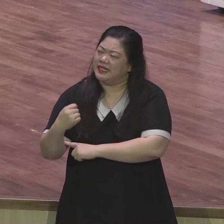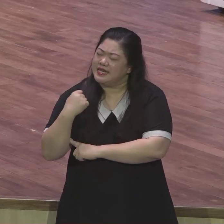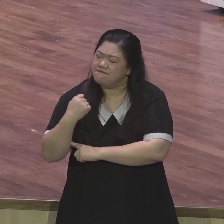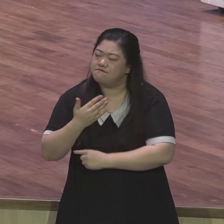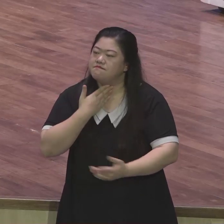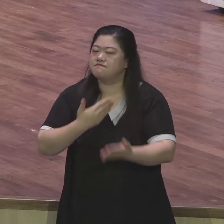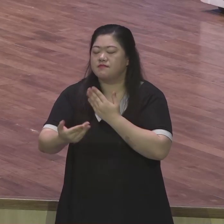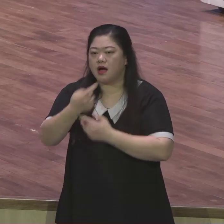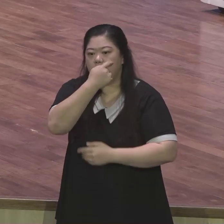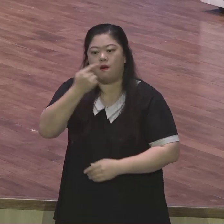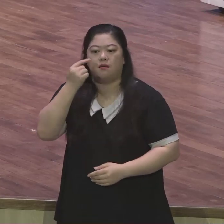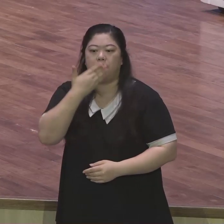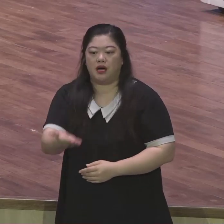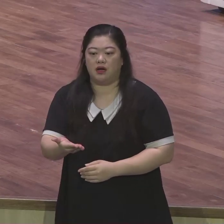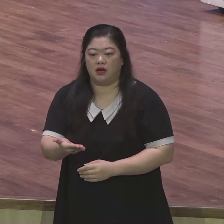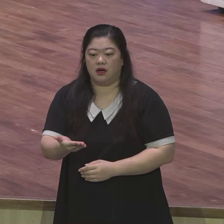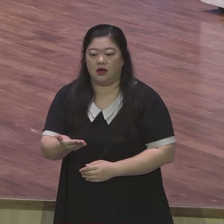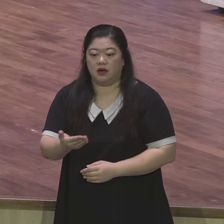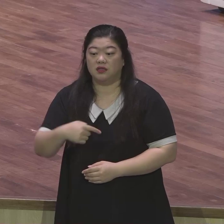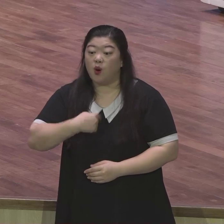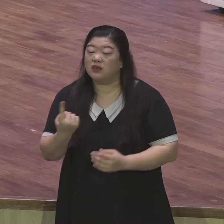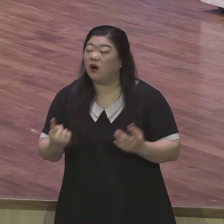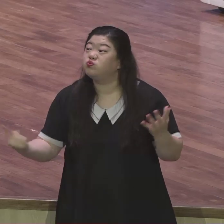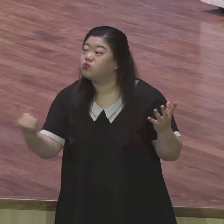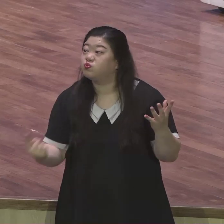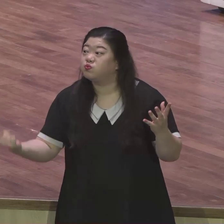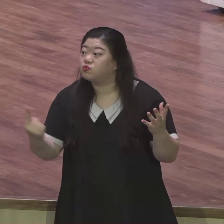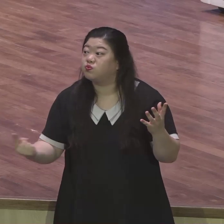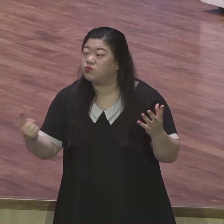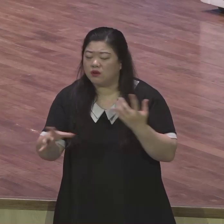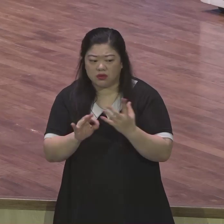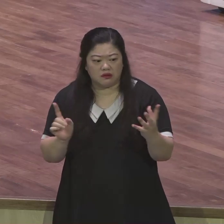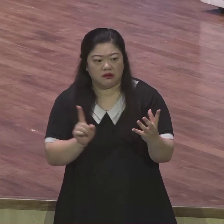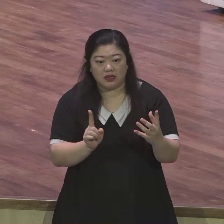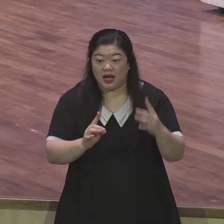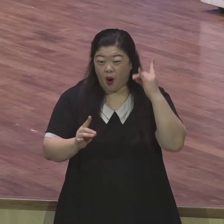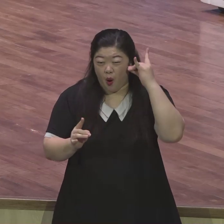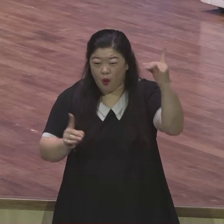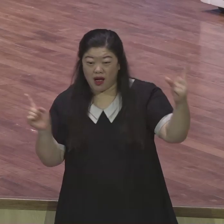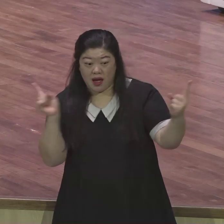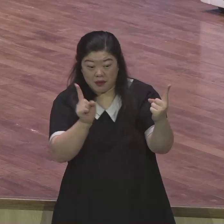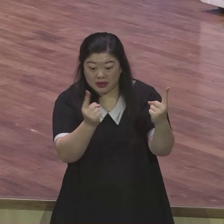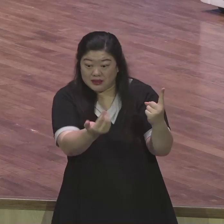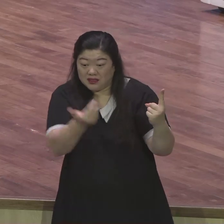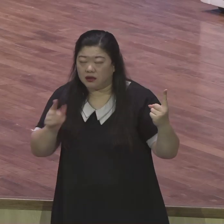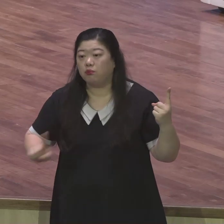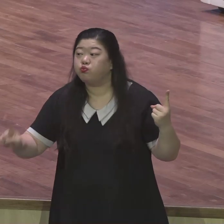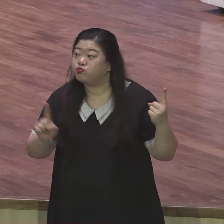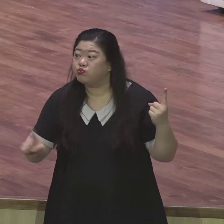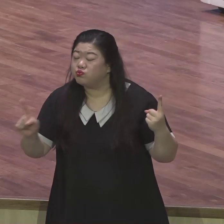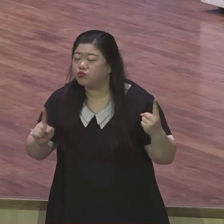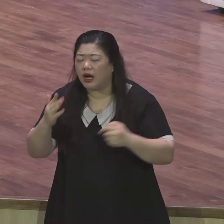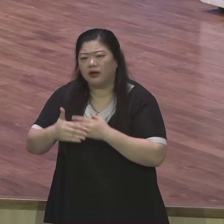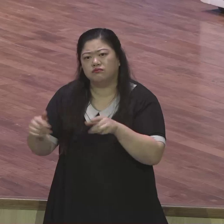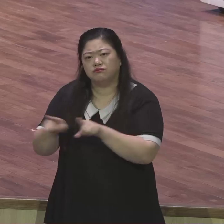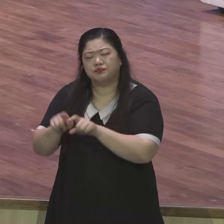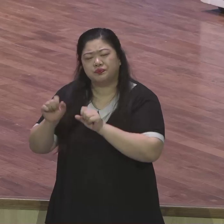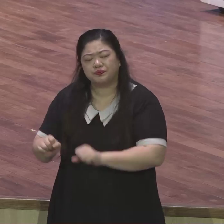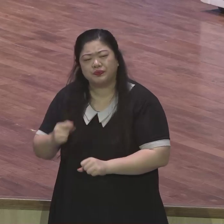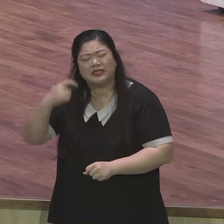기회이기 때문에 그렇습니다 그래서 다윗에게는요 골리앗을 쓰러뜨리는 게 응답이 아니라 만군의 여호와 이름 앞에는 어떤